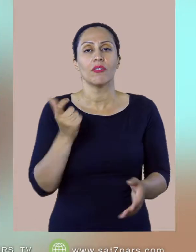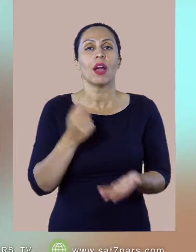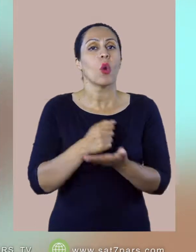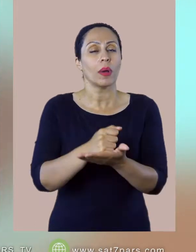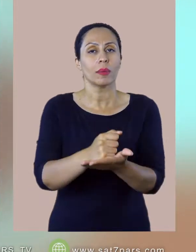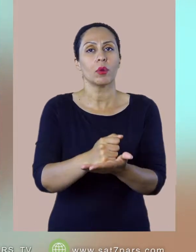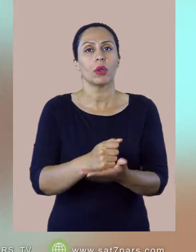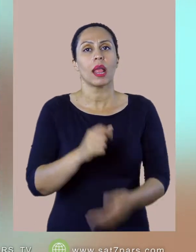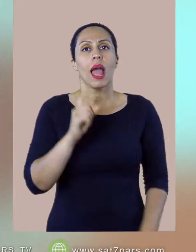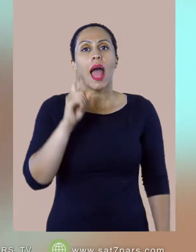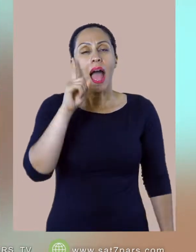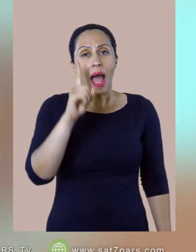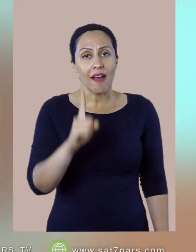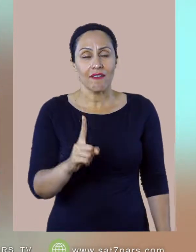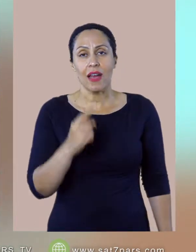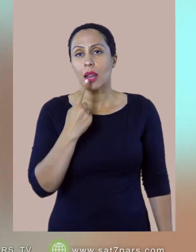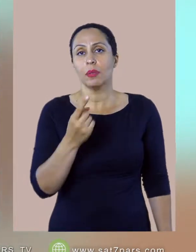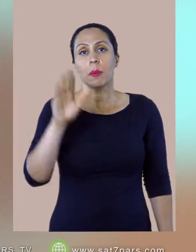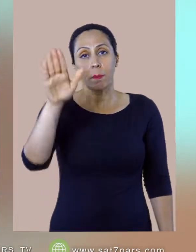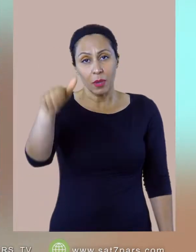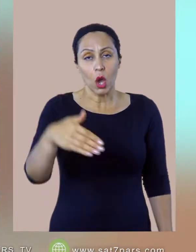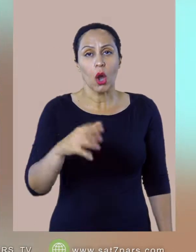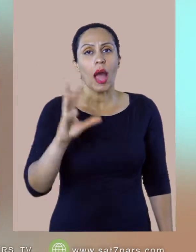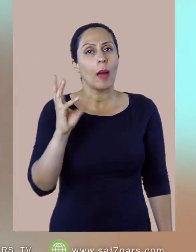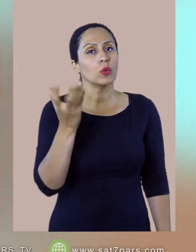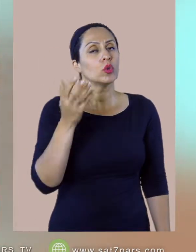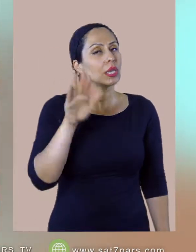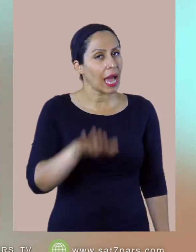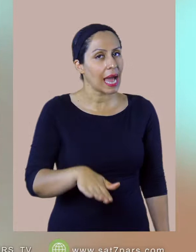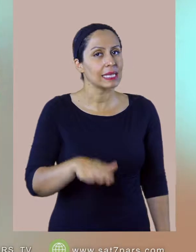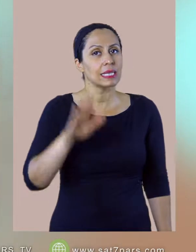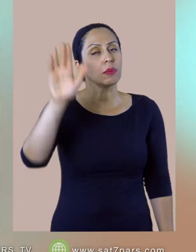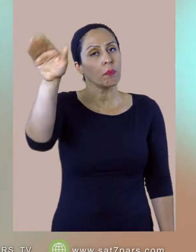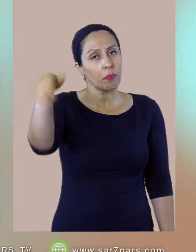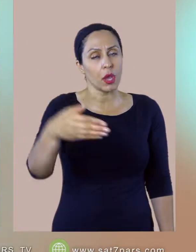شروع میشه که بیا همونطور که هستی بیا بیننده عزیز شاید شما